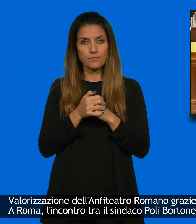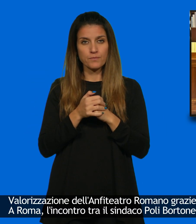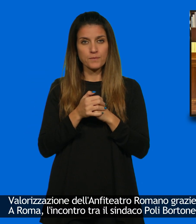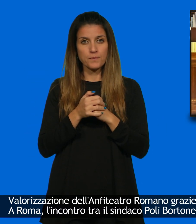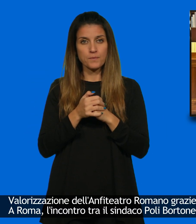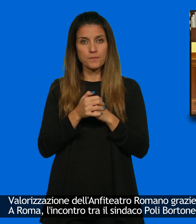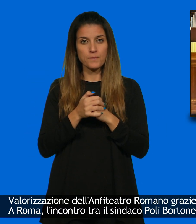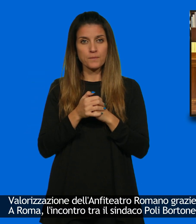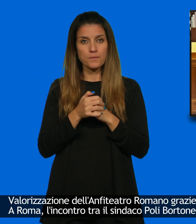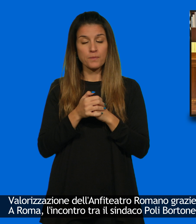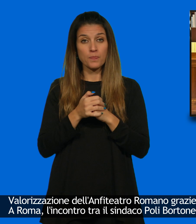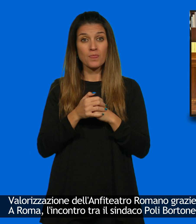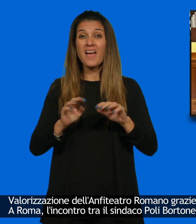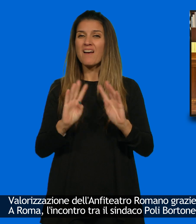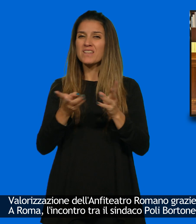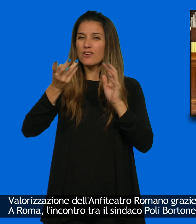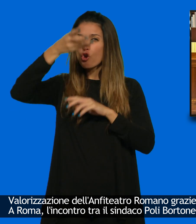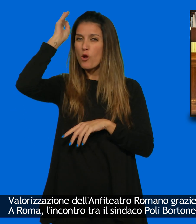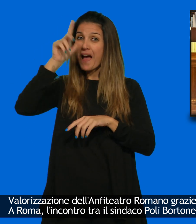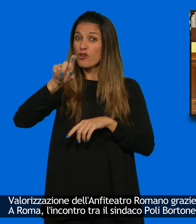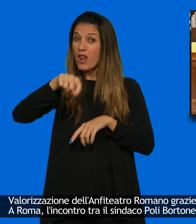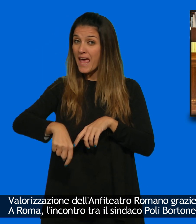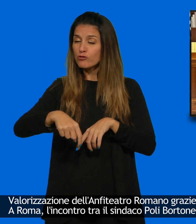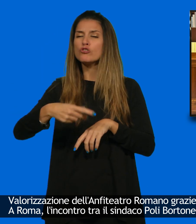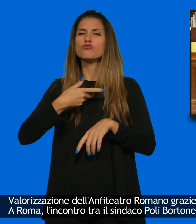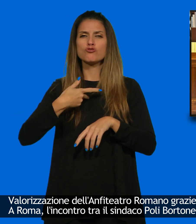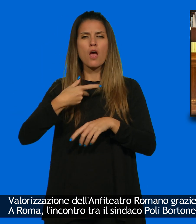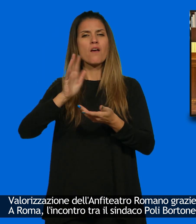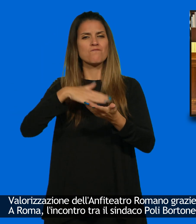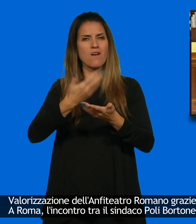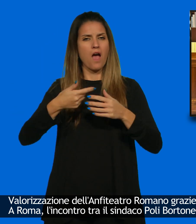valorizzazione dell'anfiteatro romano grazie a nuove opportunità finanziarie